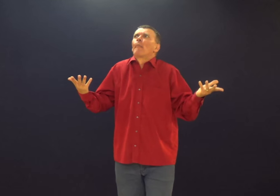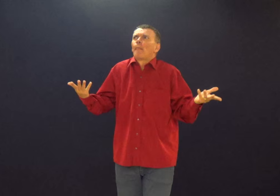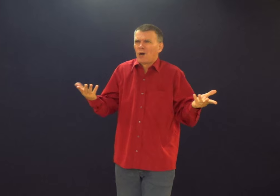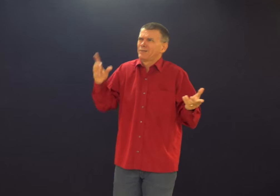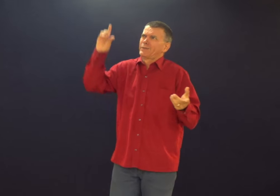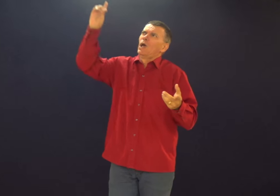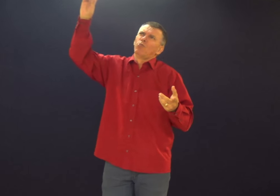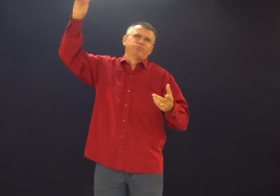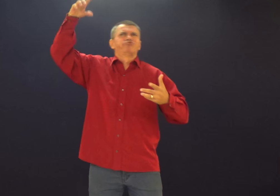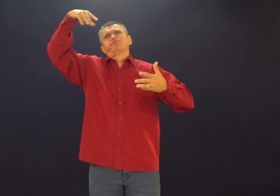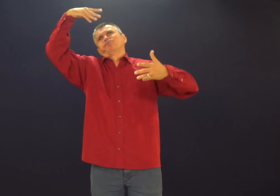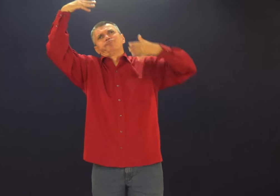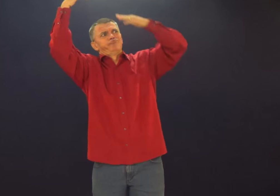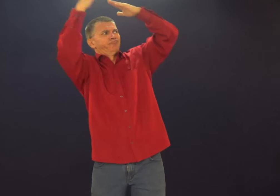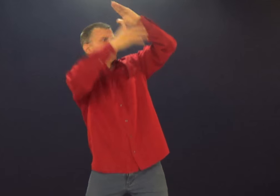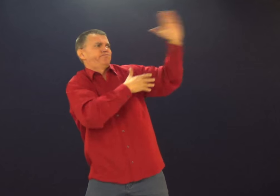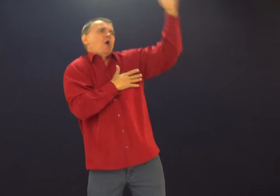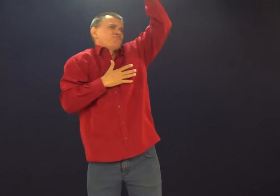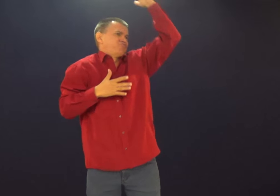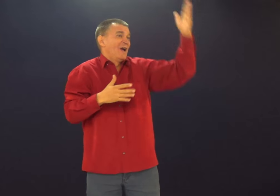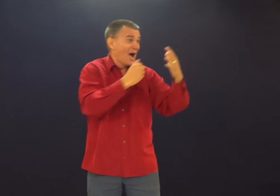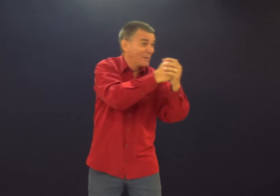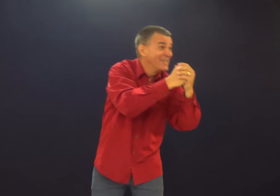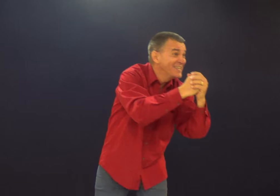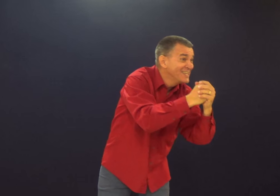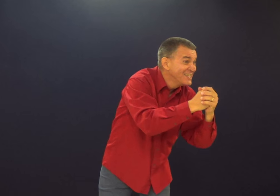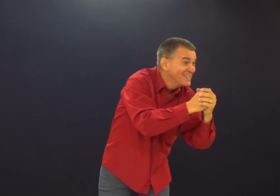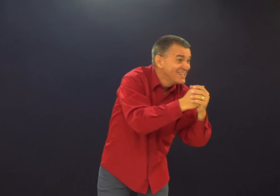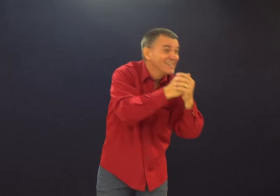um cachorro. O carro entre as pernas aí sai correndo. Não medo. Amém?